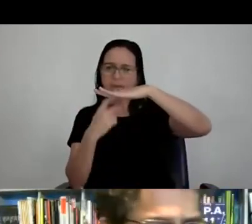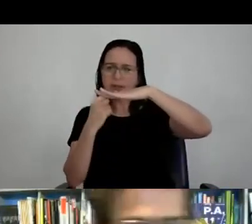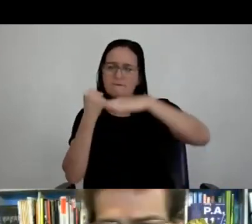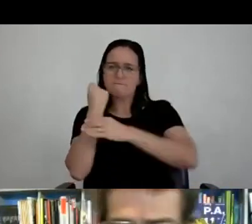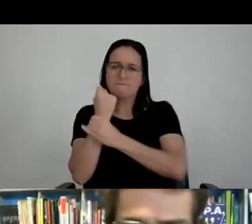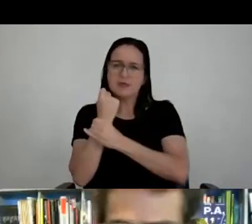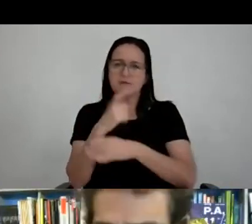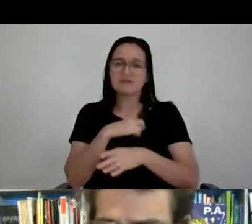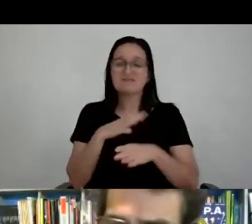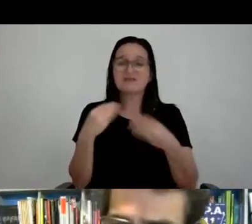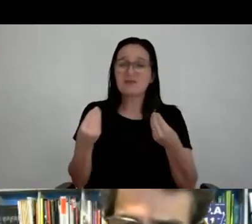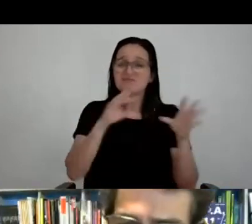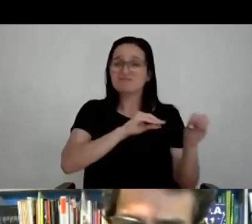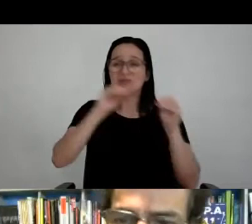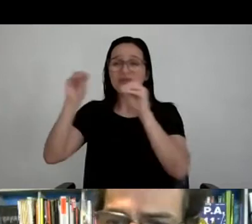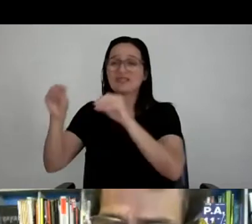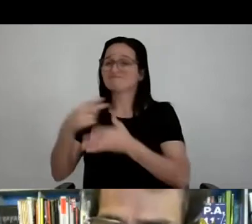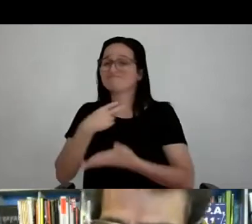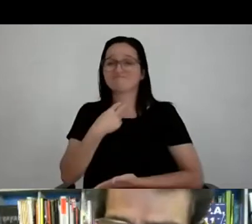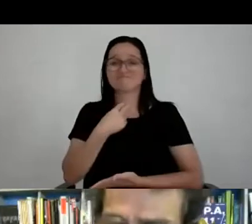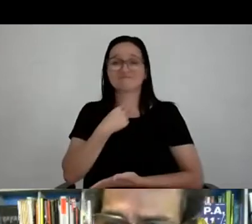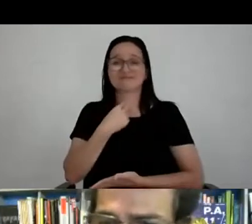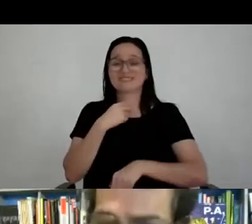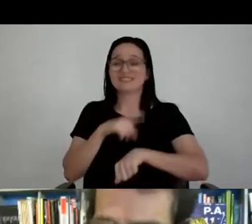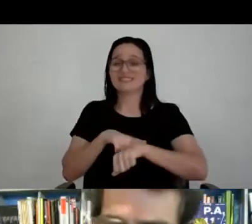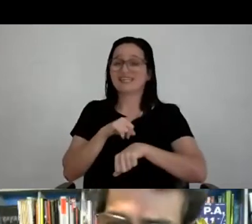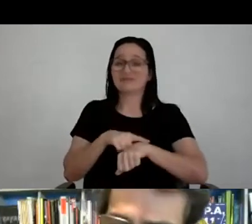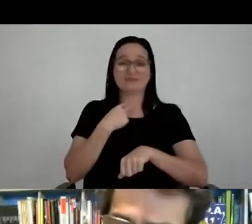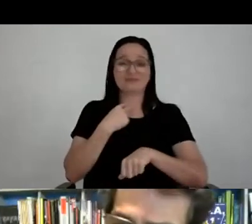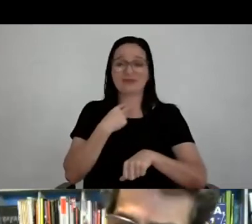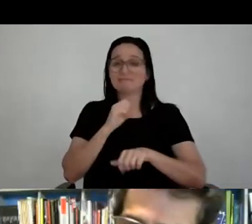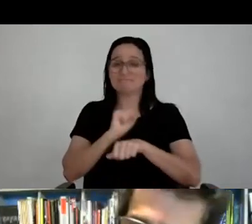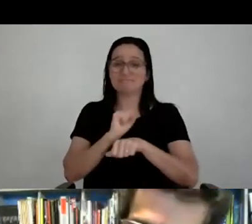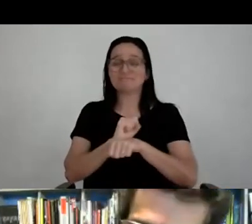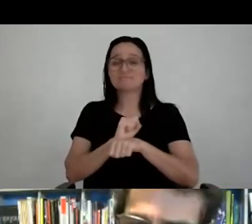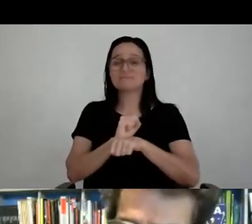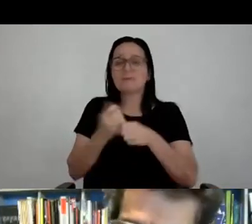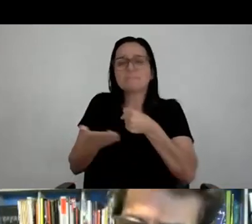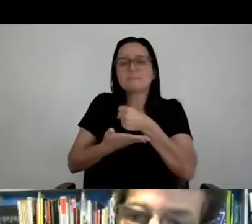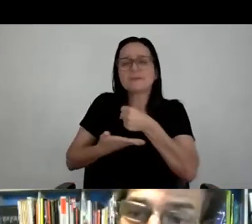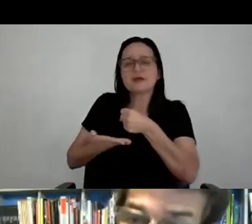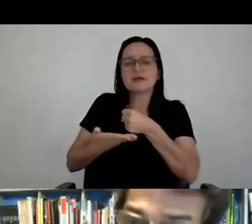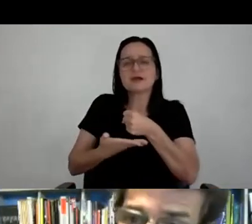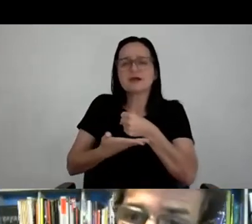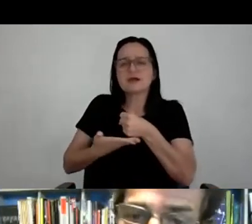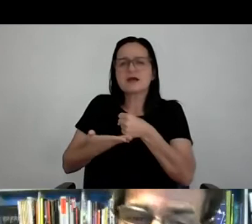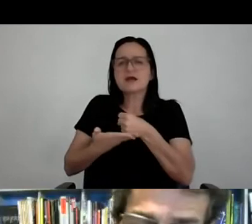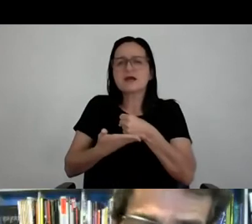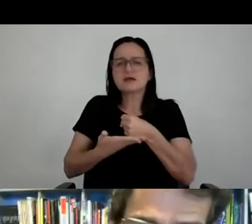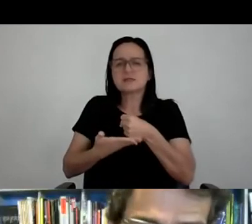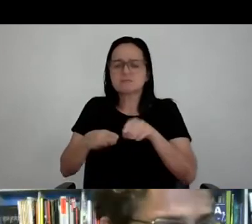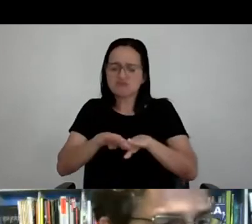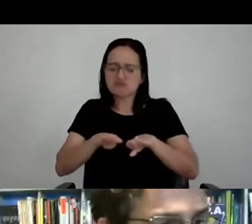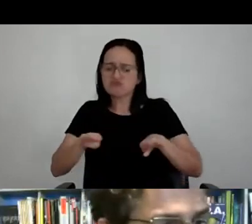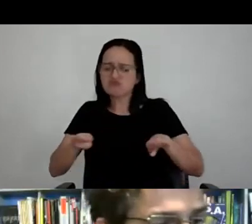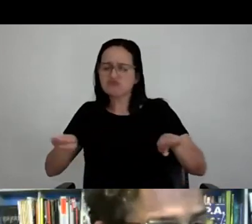para o outro, não teria tempo de fazer isso, ele não pode ter estaca. Então, vamos fazer uma base, o engenheiro propôs uma base de concreto fina, de 10